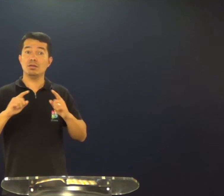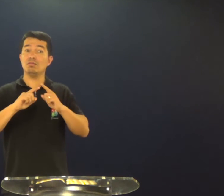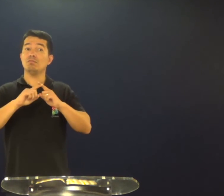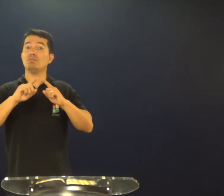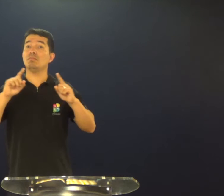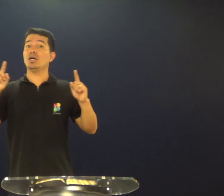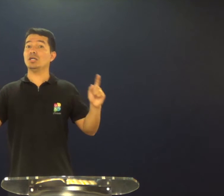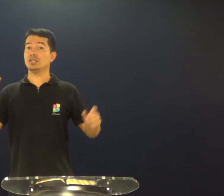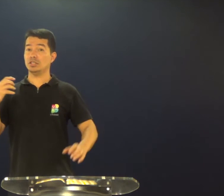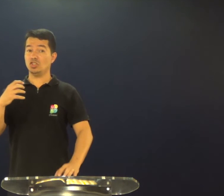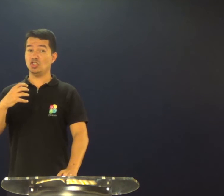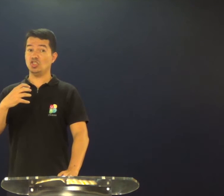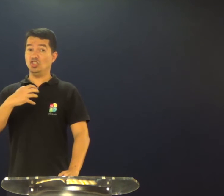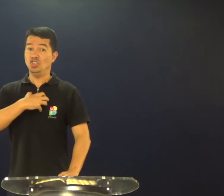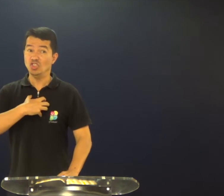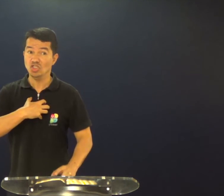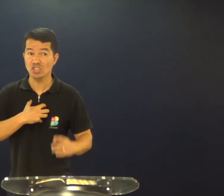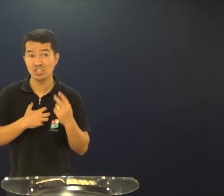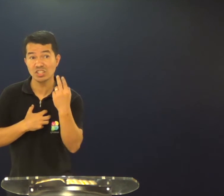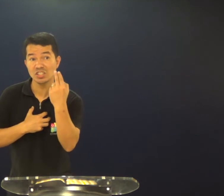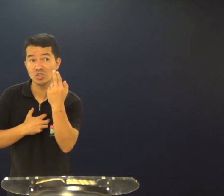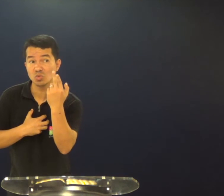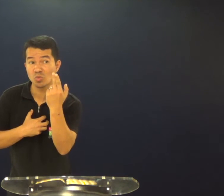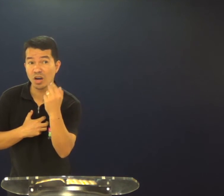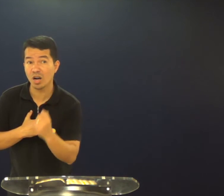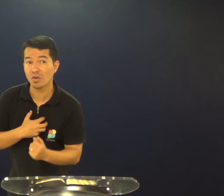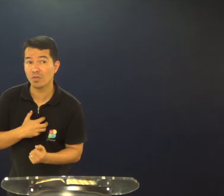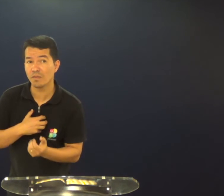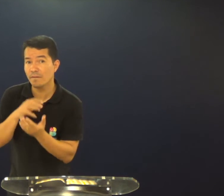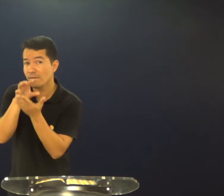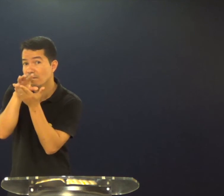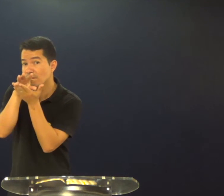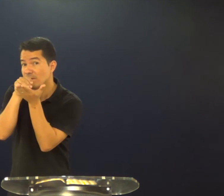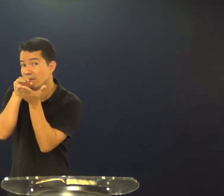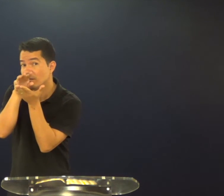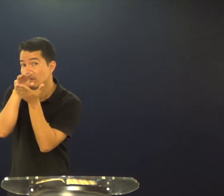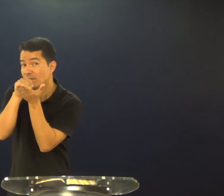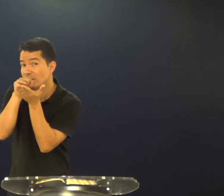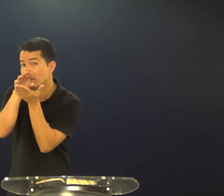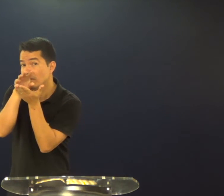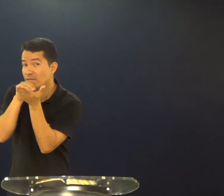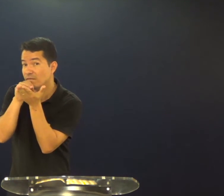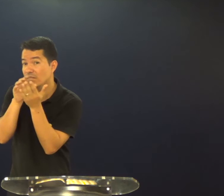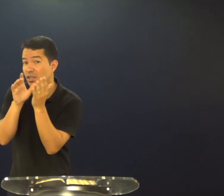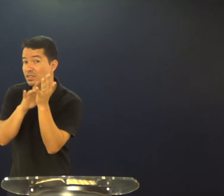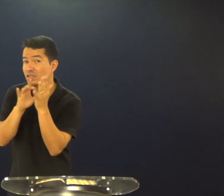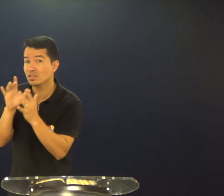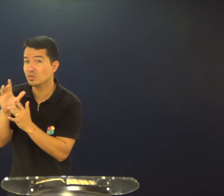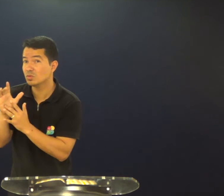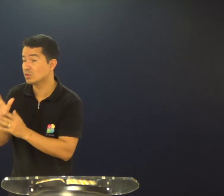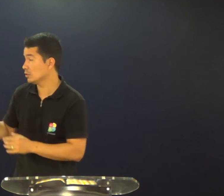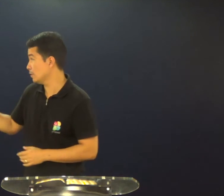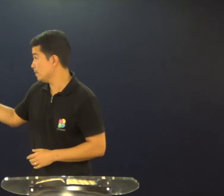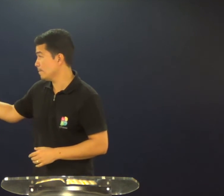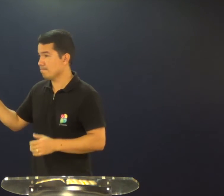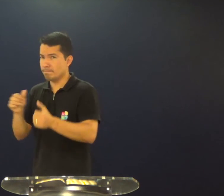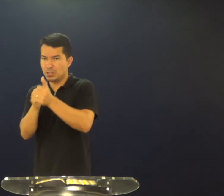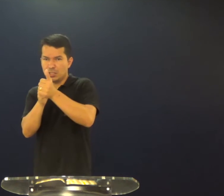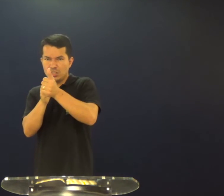não é? mas ele escolheu um jeito, um jeito que era o